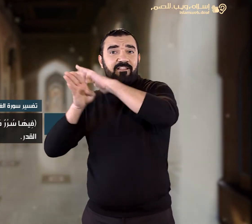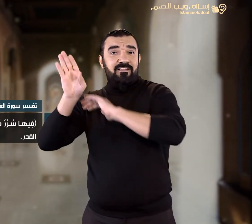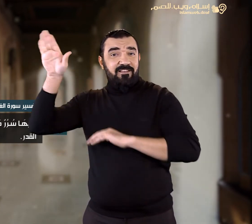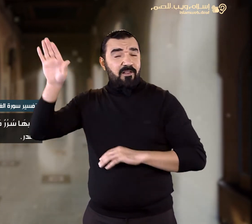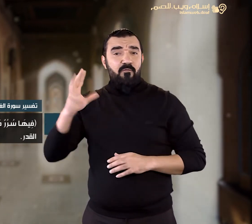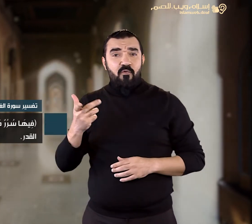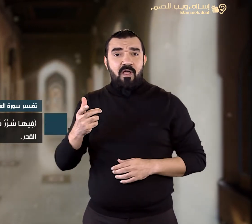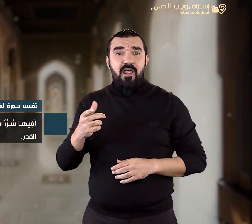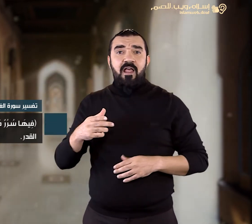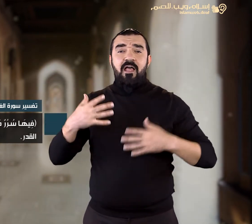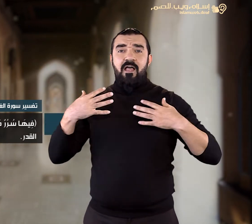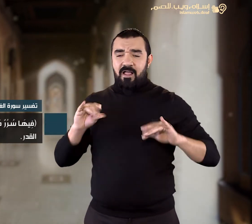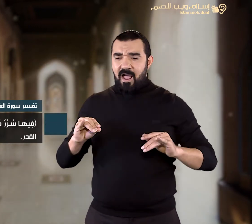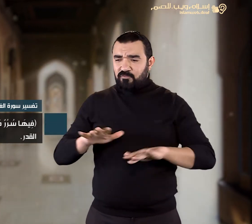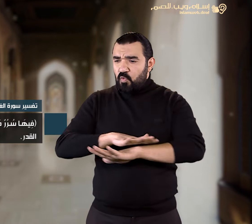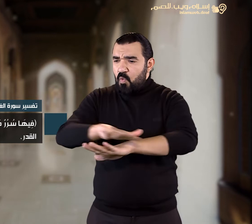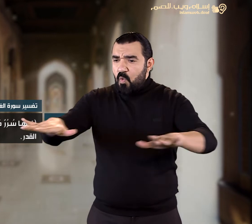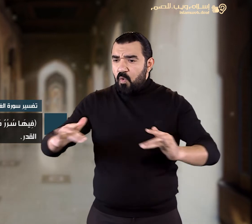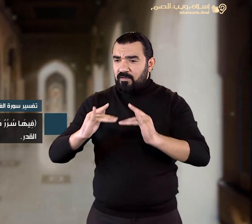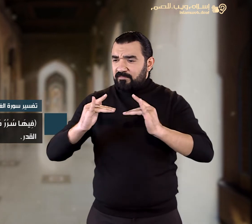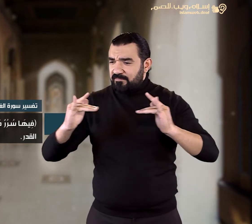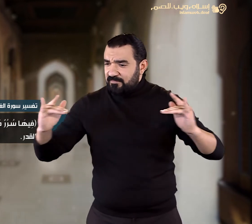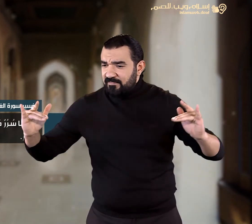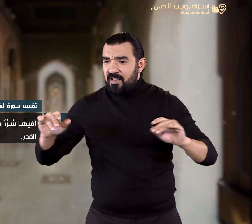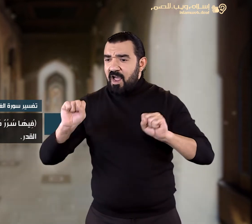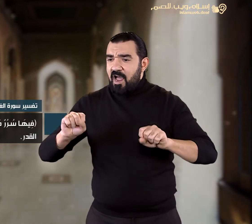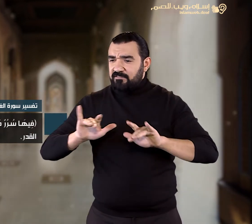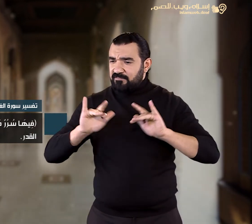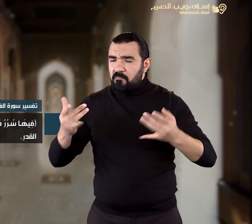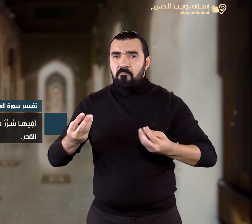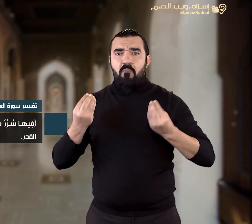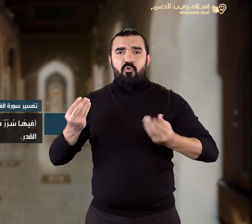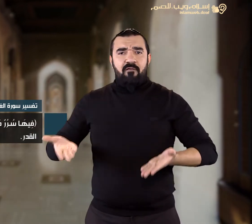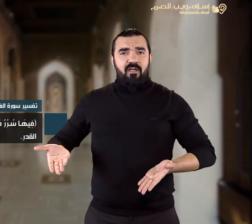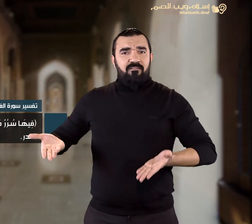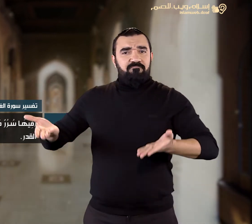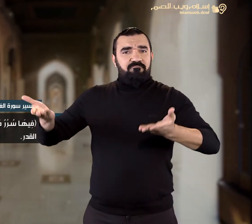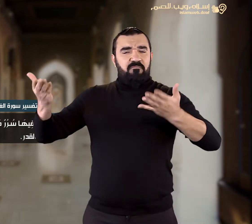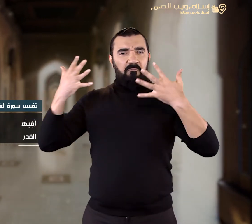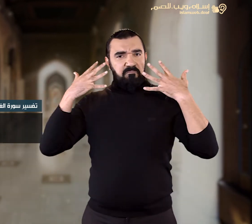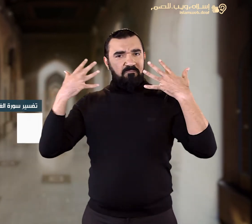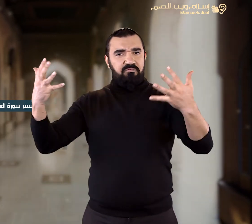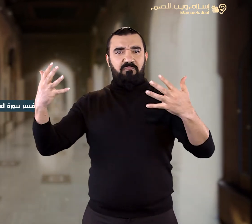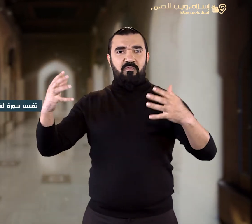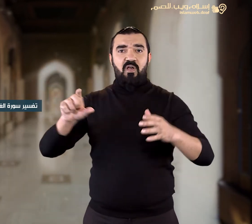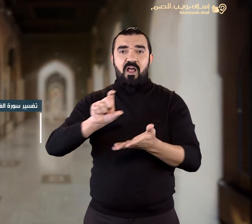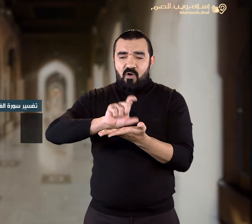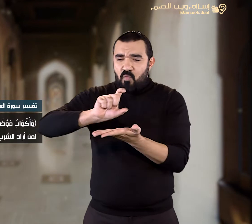إن فراش أهل الجنة مرتفع عظيم القدر وأكواب